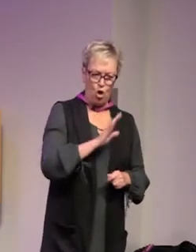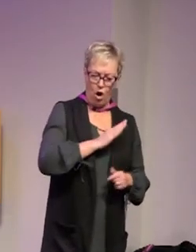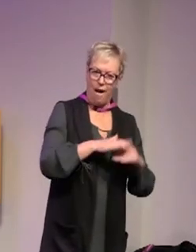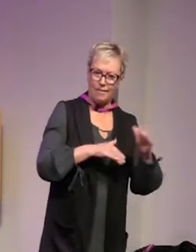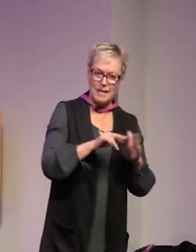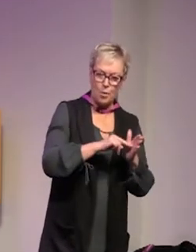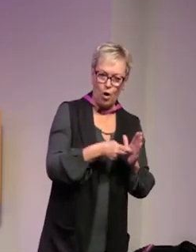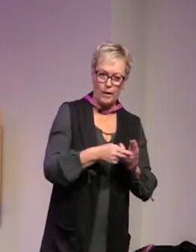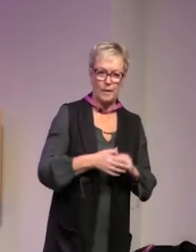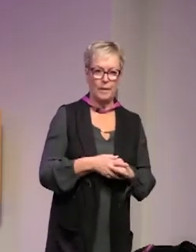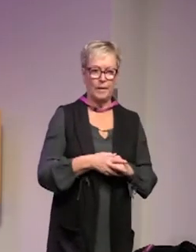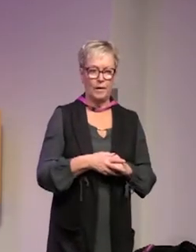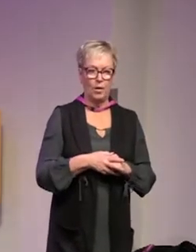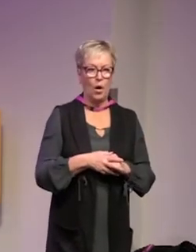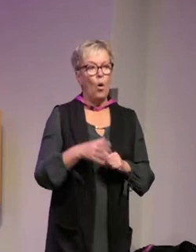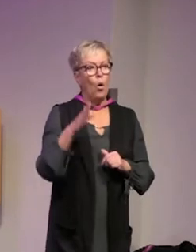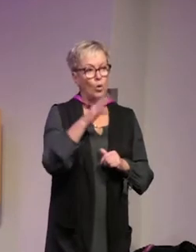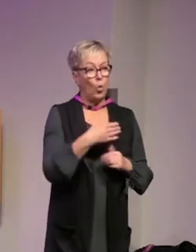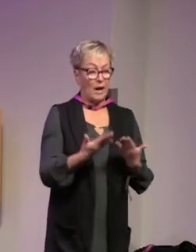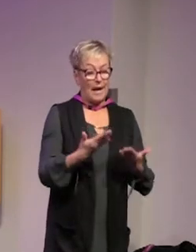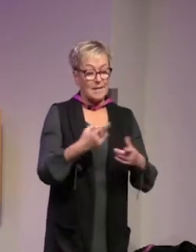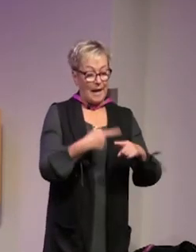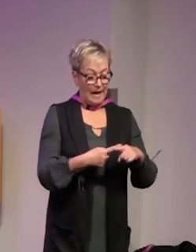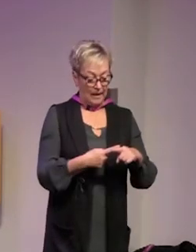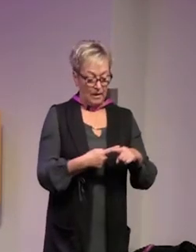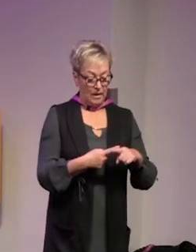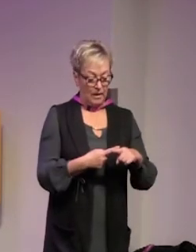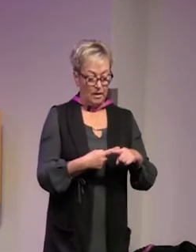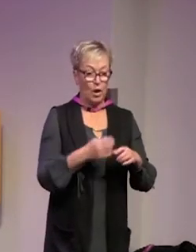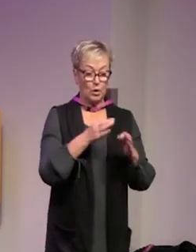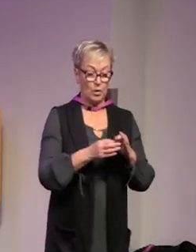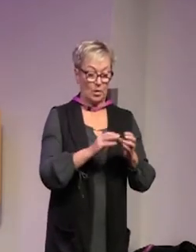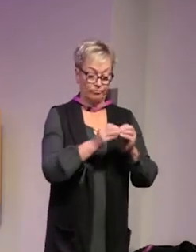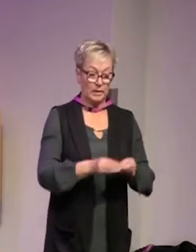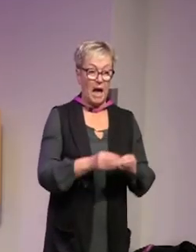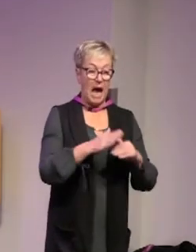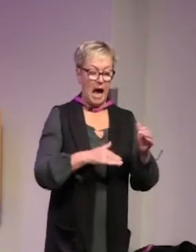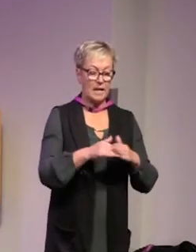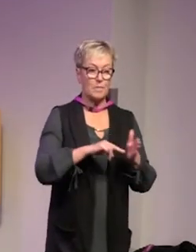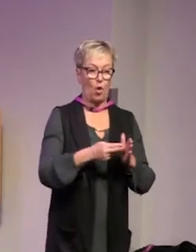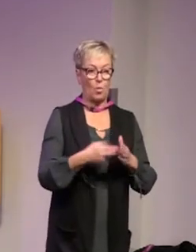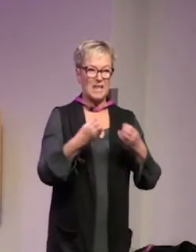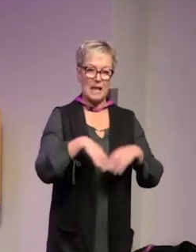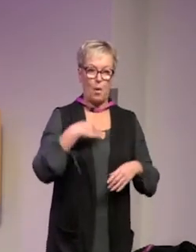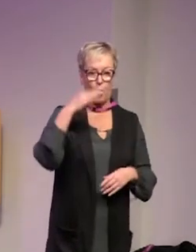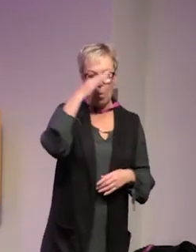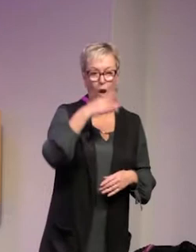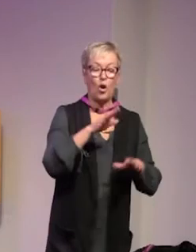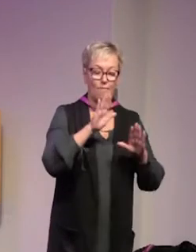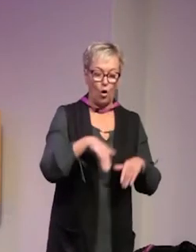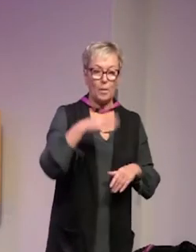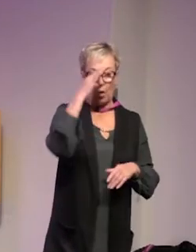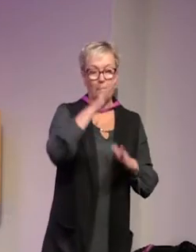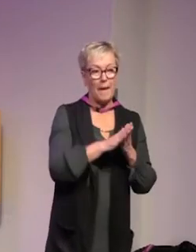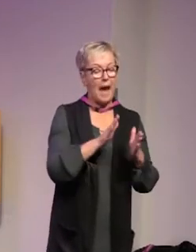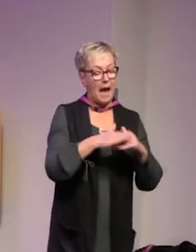ni ska ha en handlingsplan och då är det ju ganska så enkelt att göra just en handlingsplan så slipper du problematiken och det